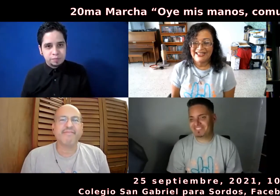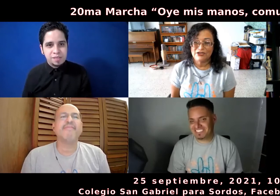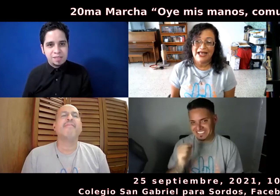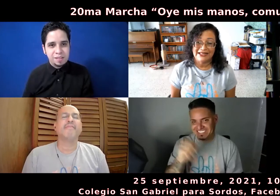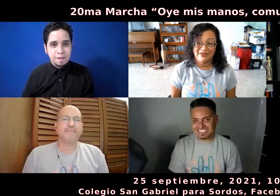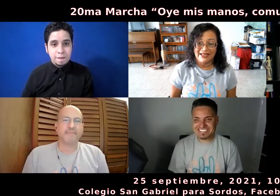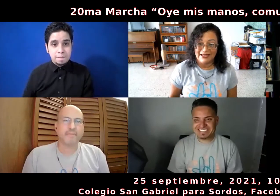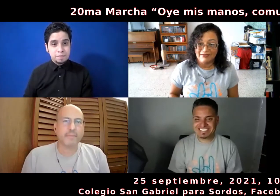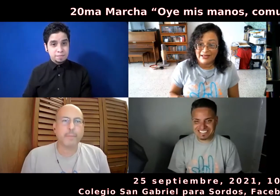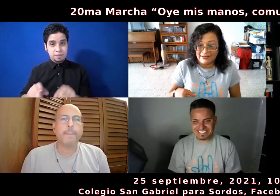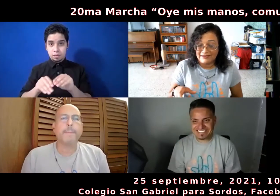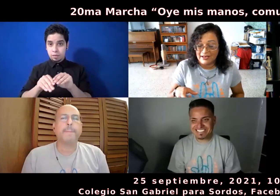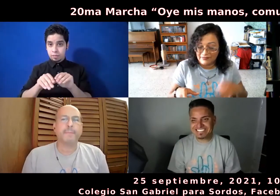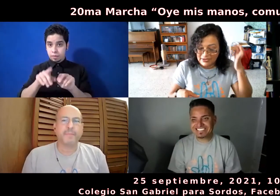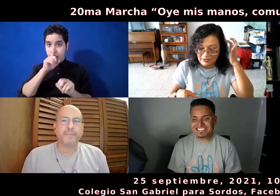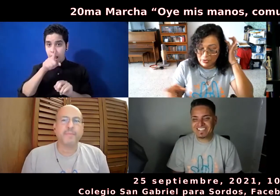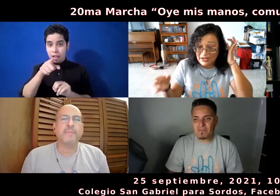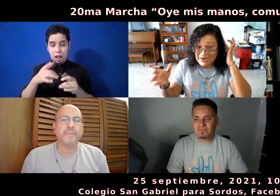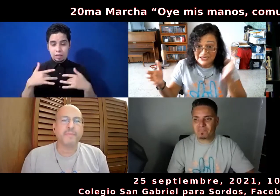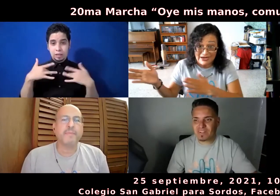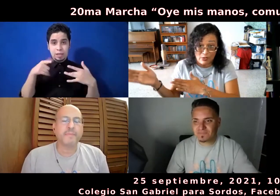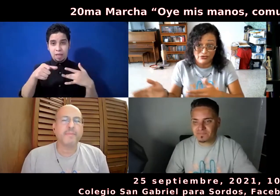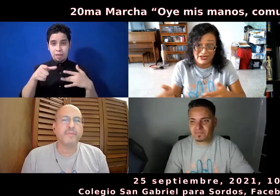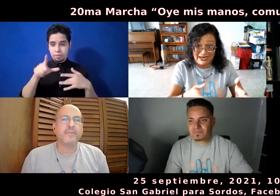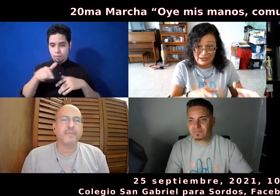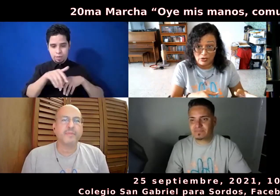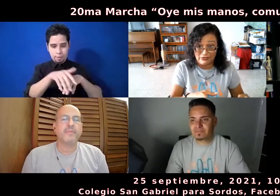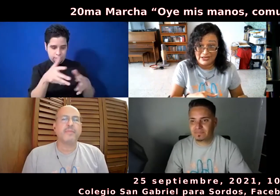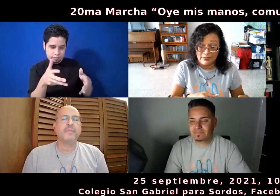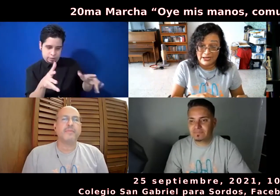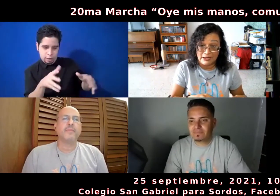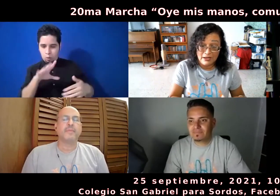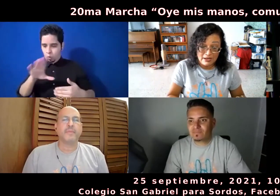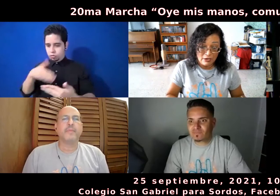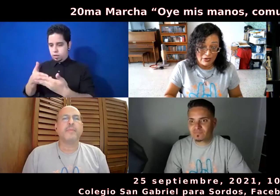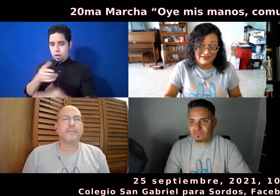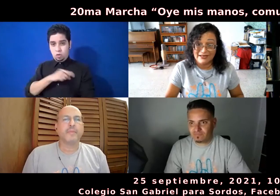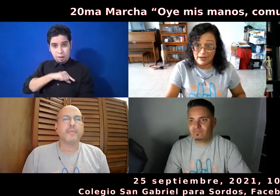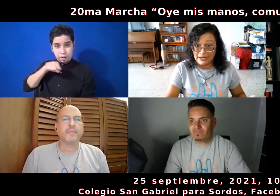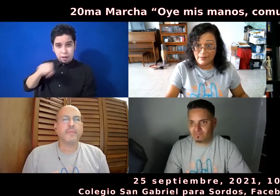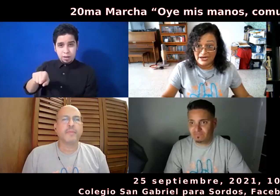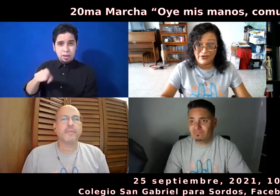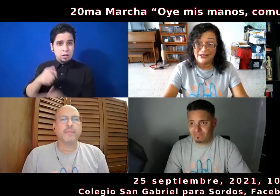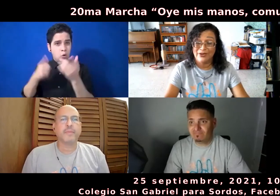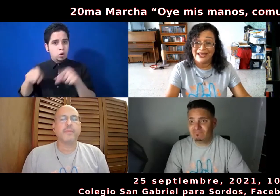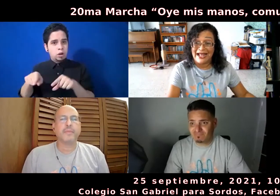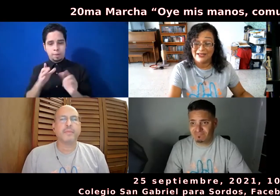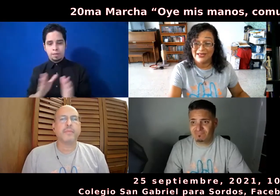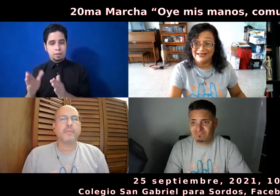De hecho, las actividades de esa, luego de la marcha, ¿verdad? Cuando se llega al Colón de San Gabriel, lo que se está, ¿verdad? Planificando es que las actividades